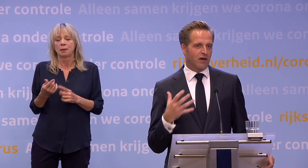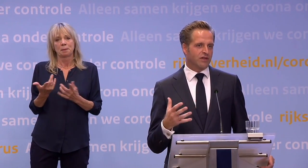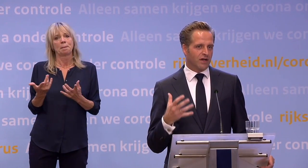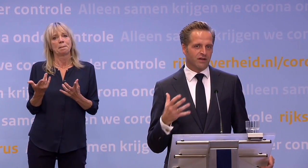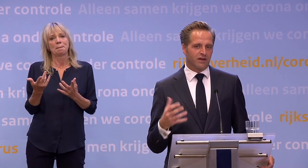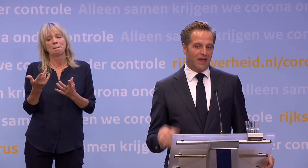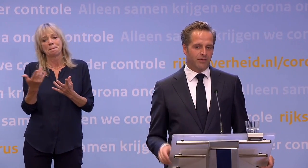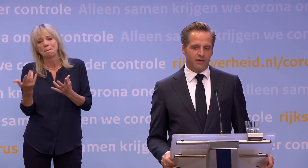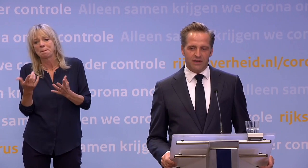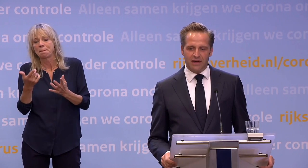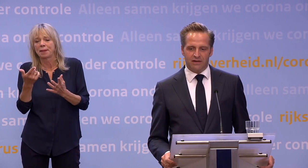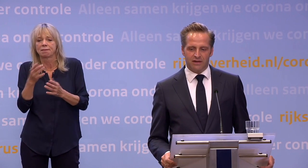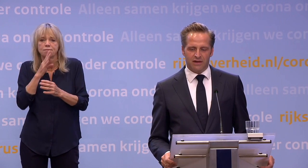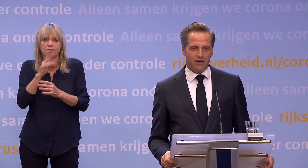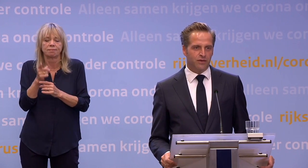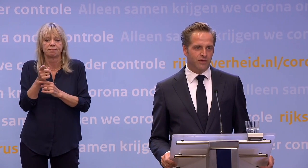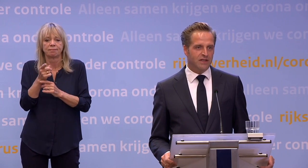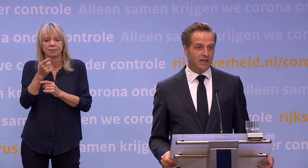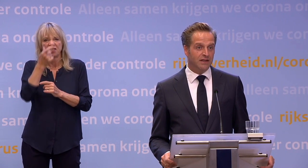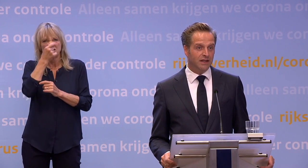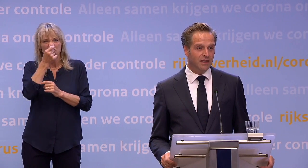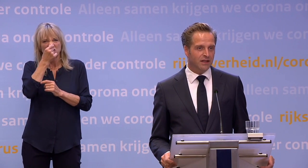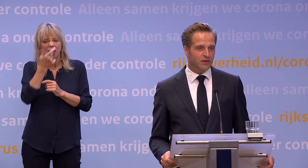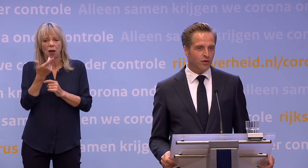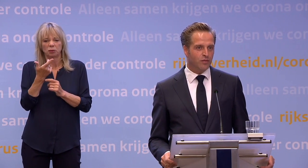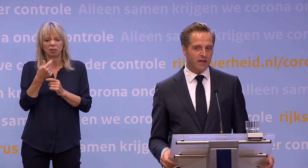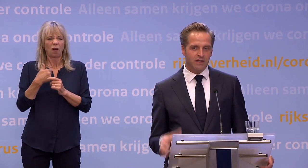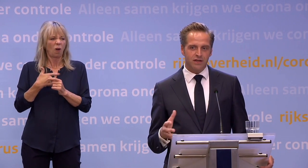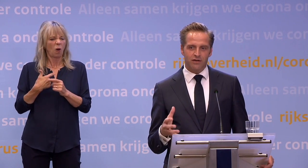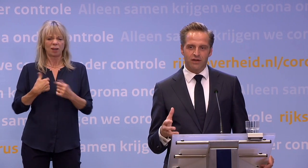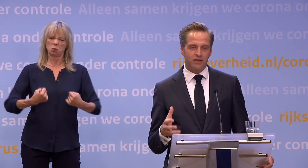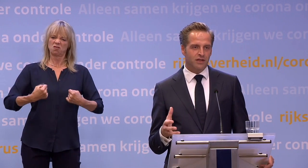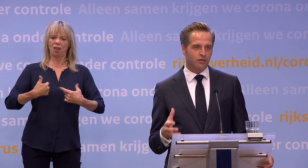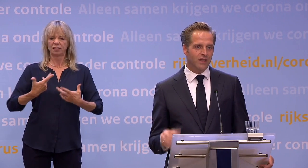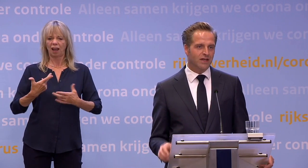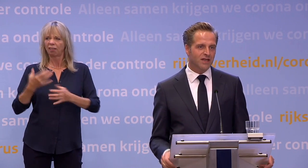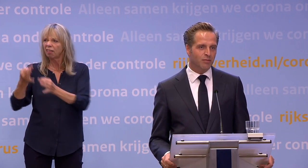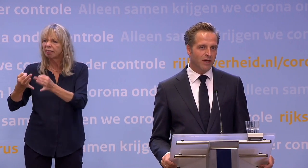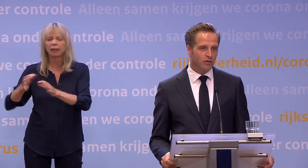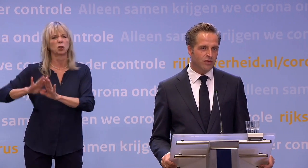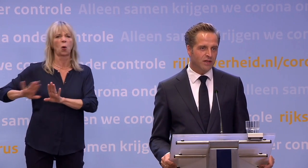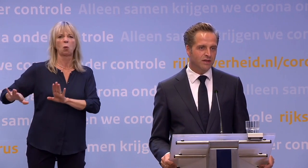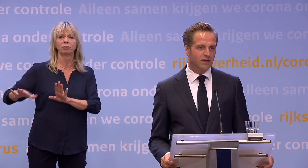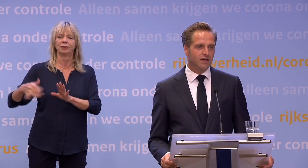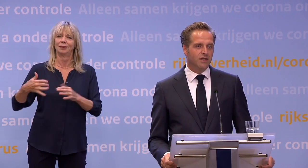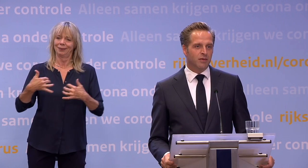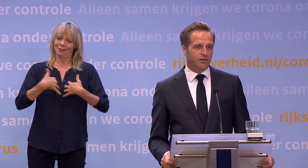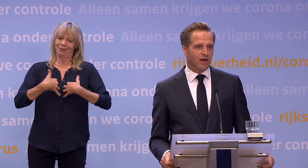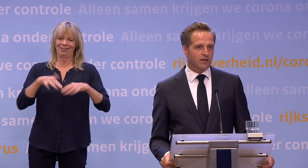je verkoudheidsklachten hebt en denkt, ah joh, flink zijn. En dat is toch ook een beetje, dat zit er ook wel ingeslepen bij ons.